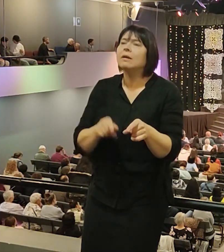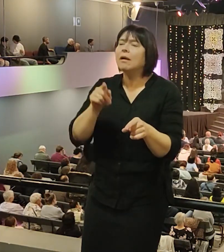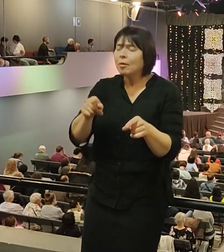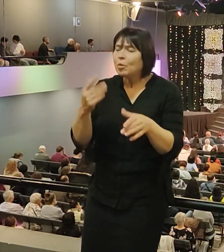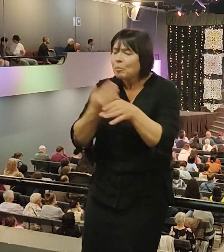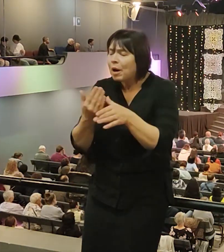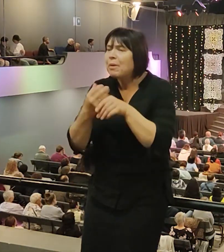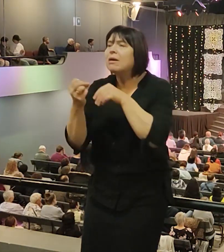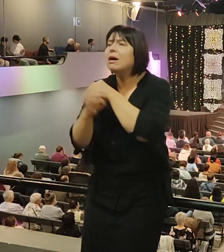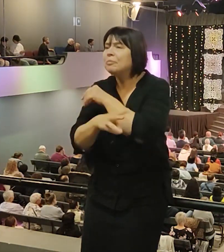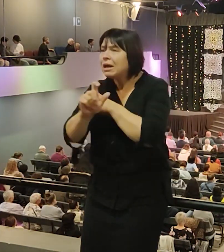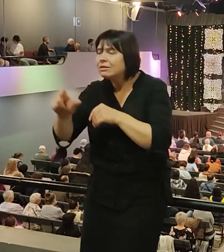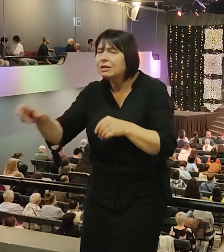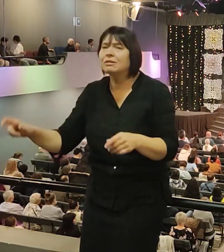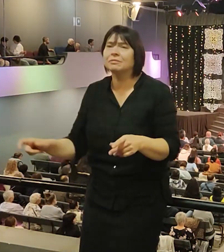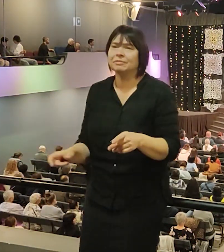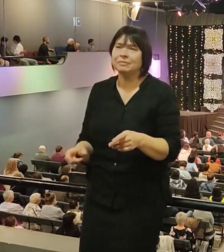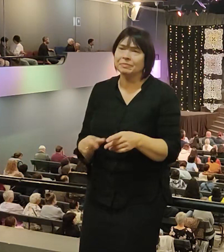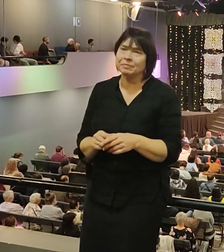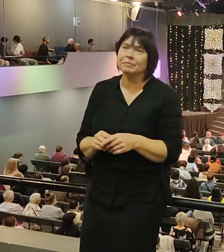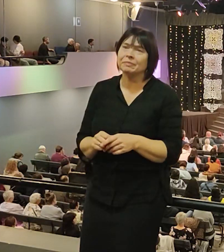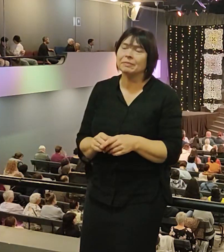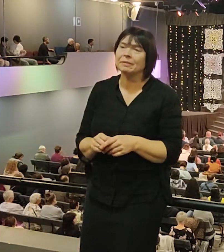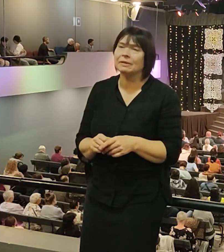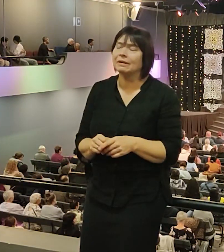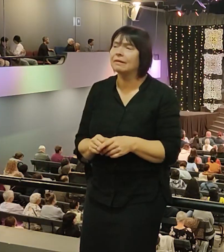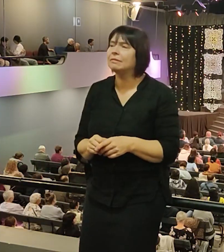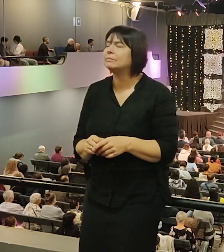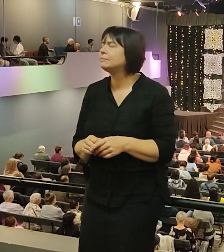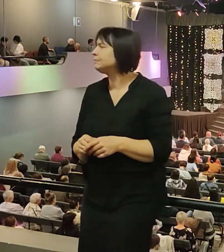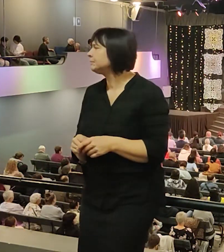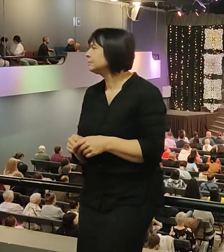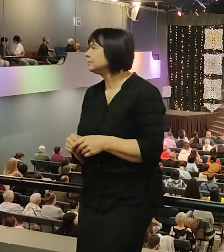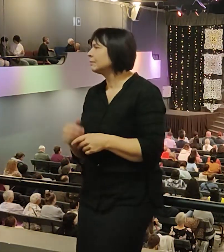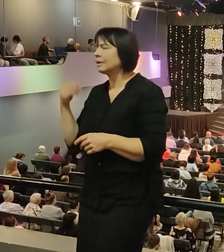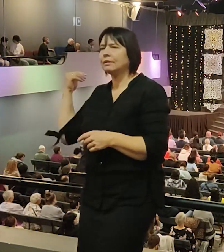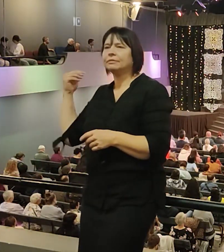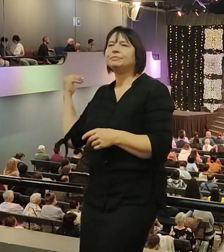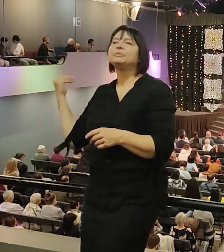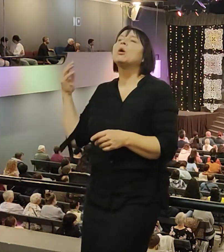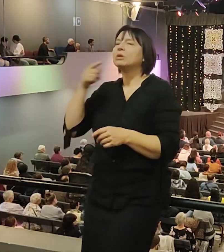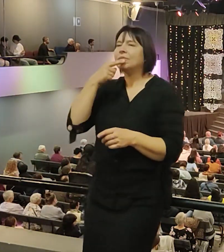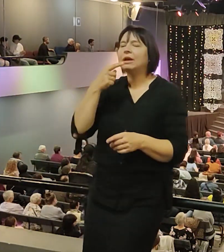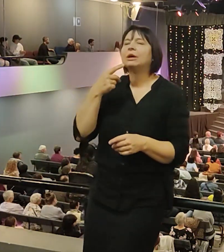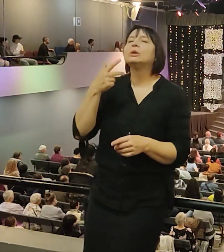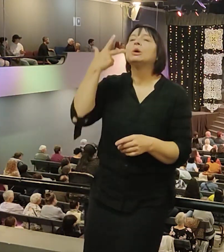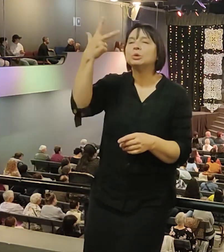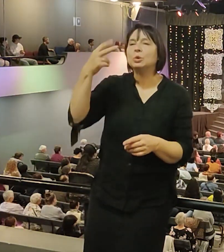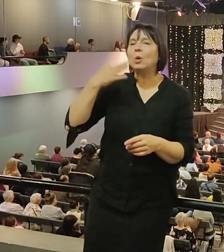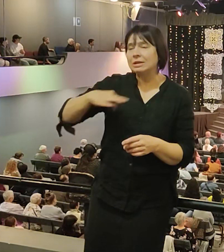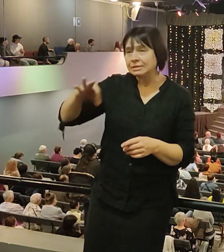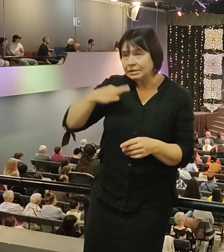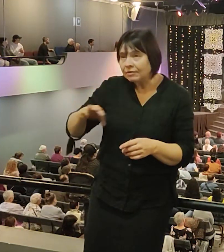нужды других и заботится о них с милосердием. У нас трое сыновей своих, трое дочерей, один